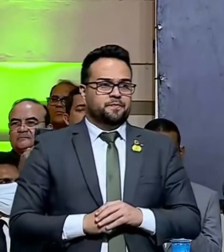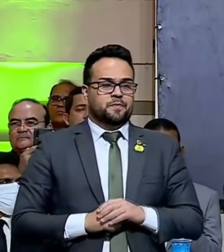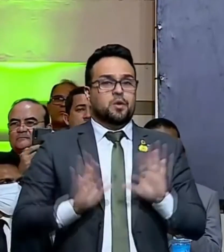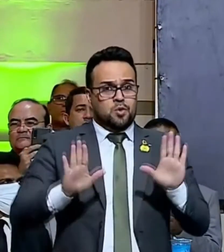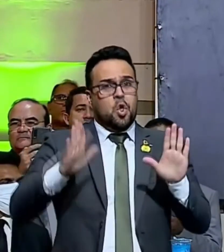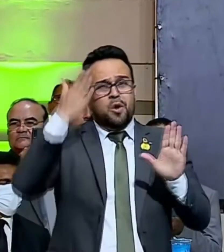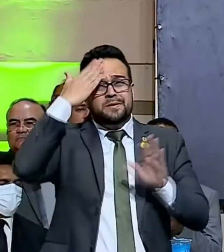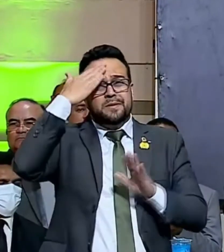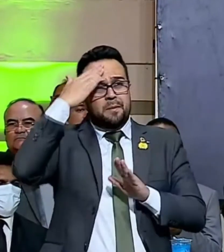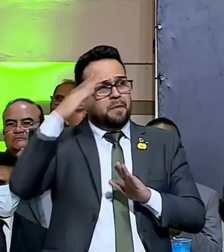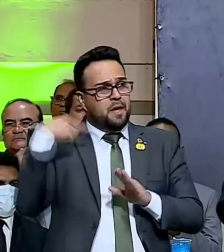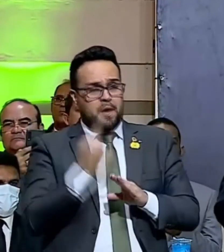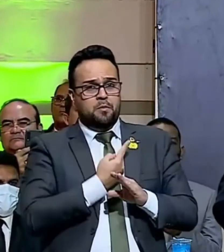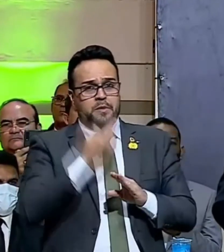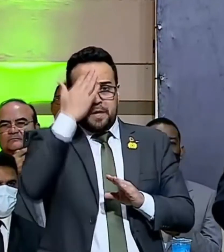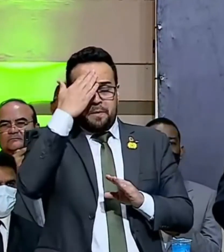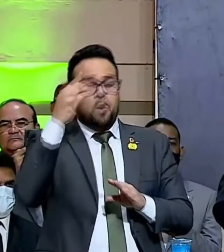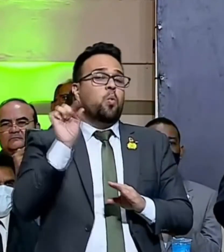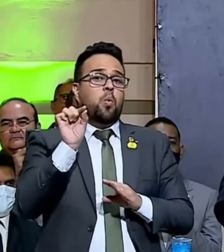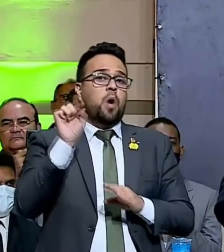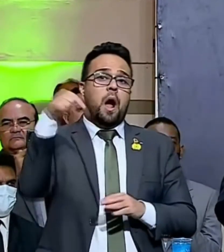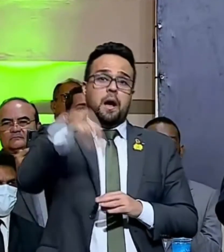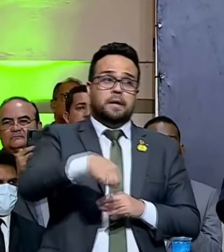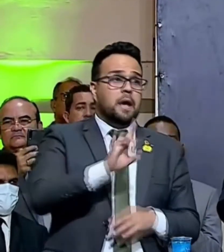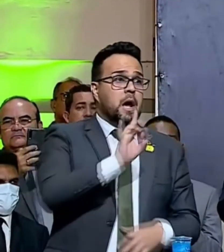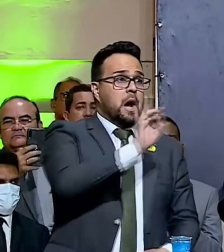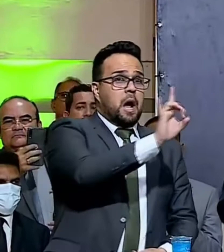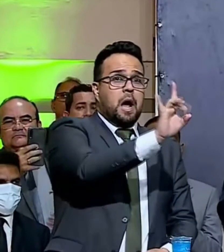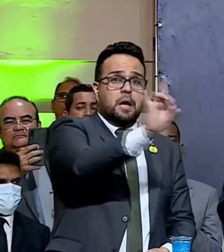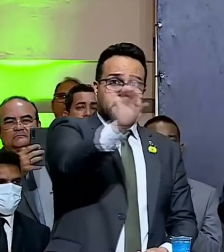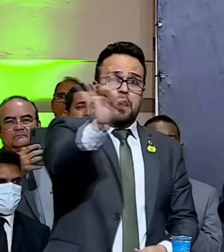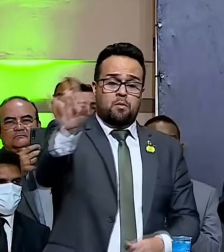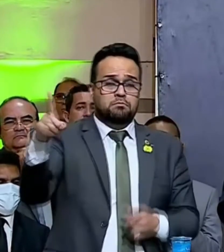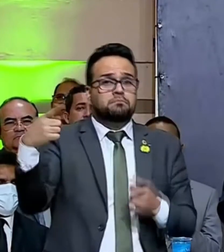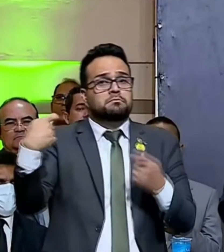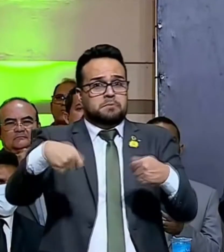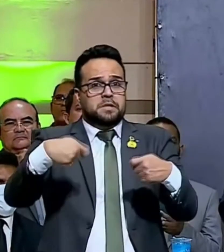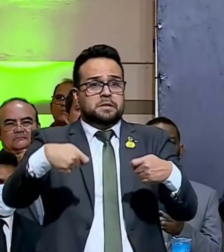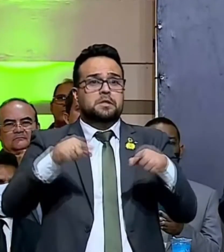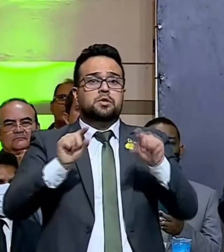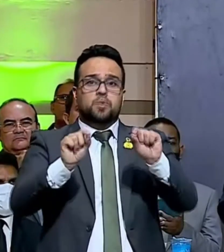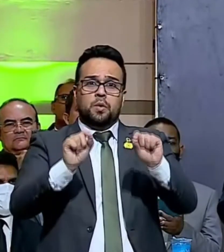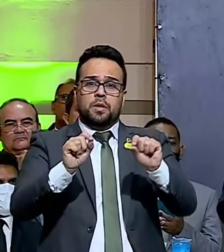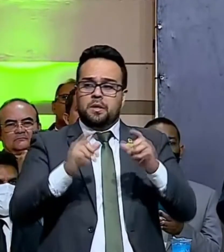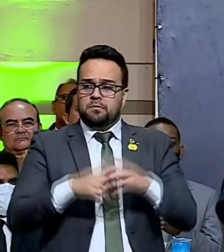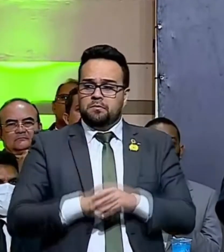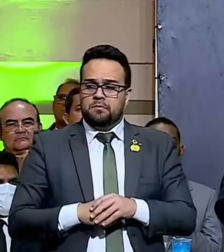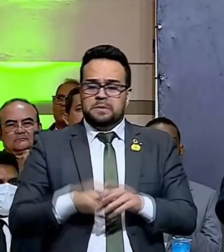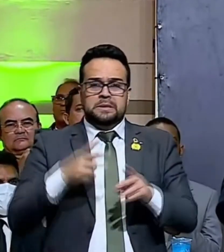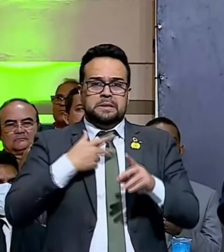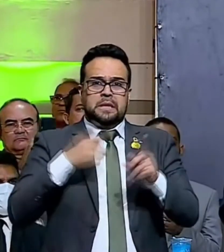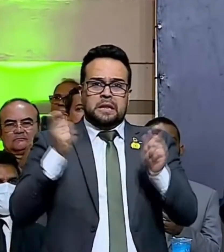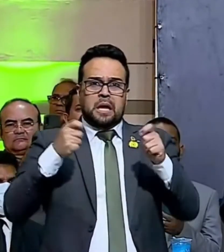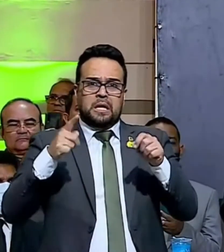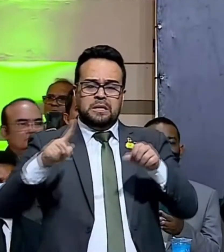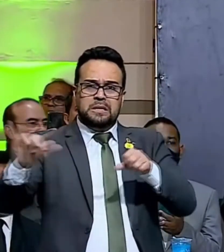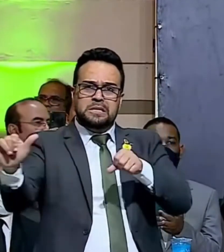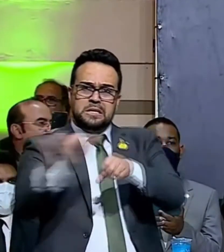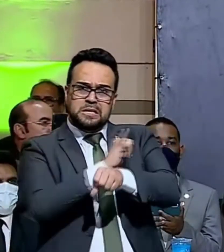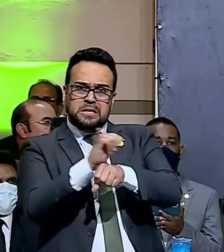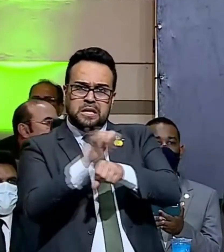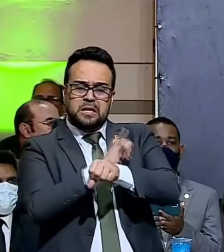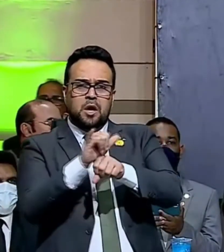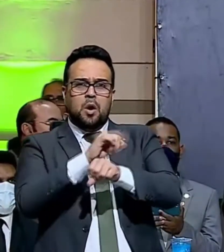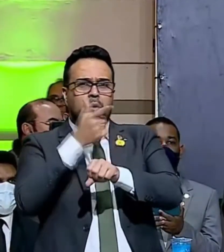nós sabemos que aqui cada um tem que buscar todas as formas possíveis